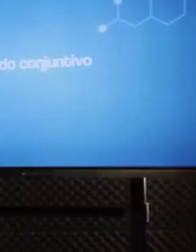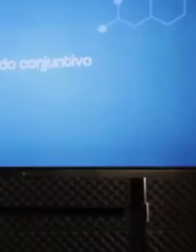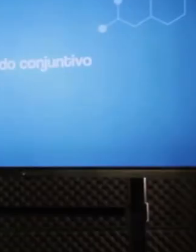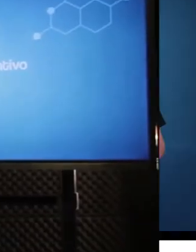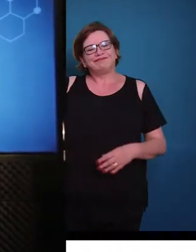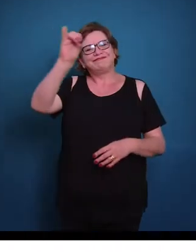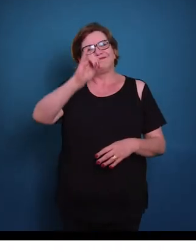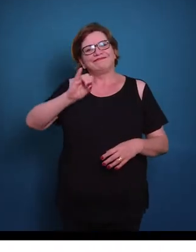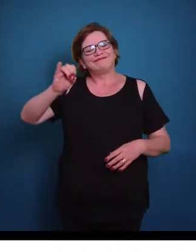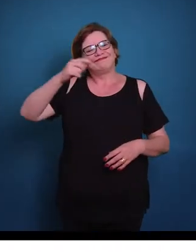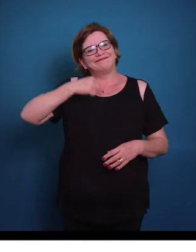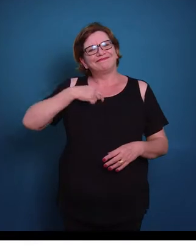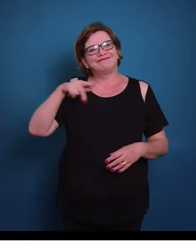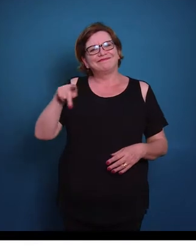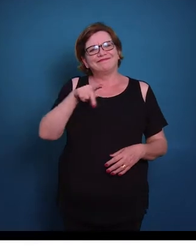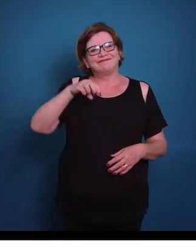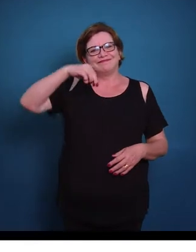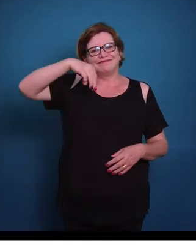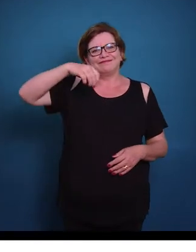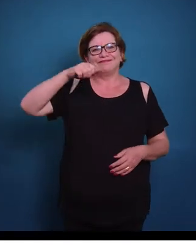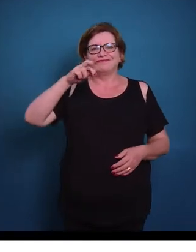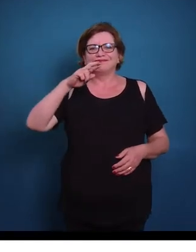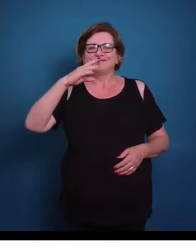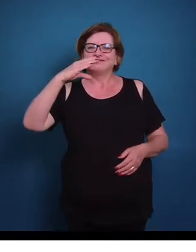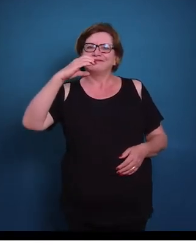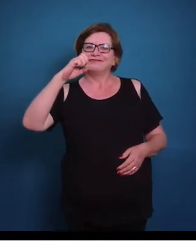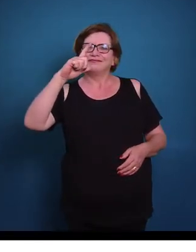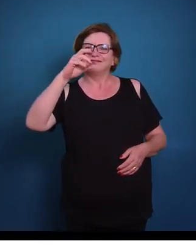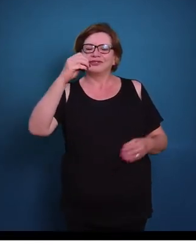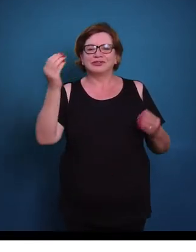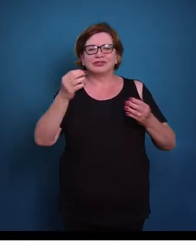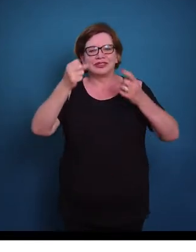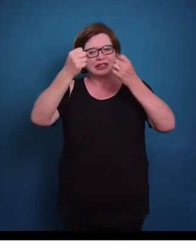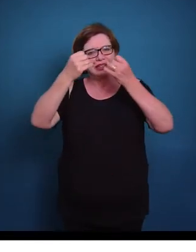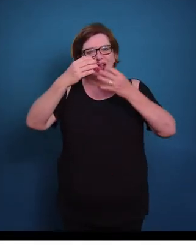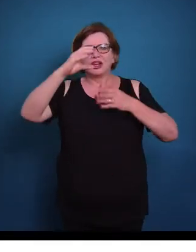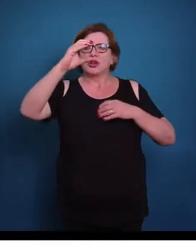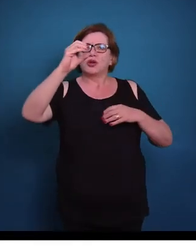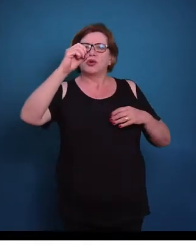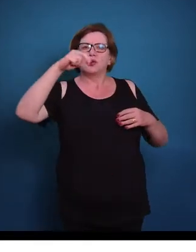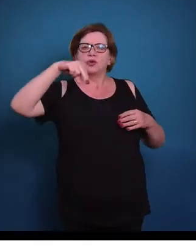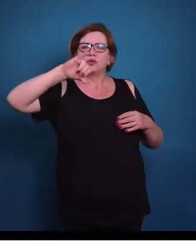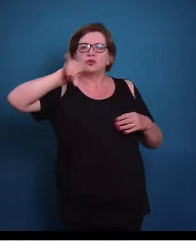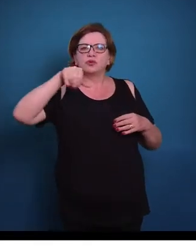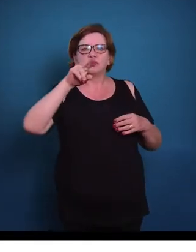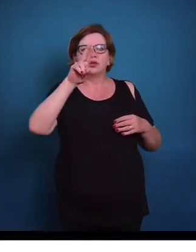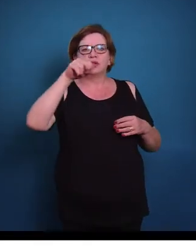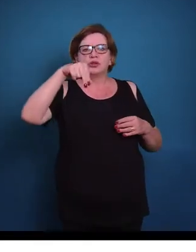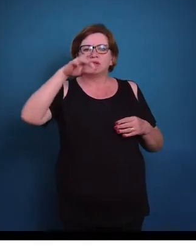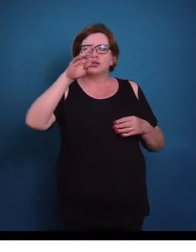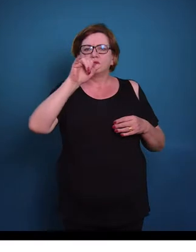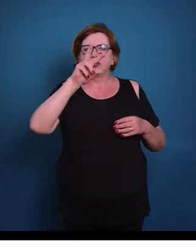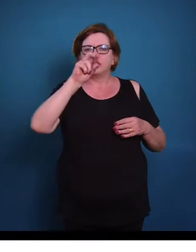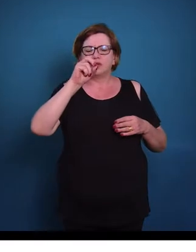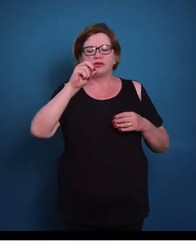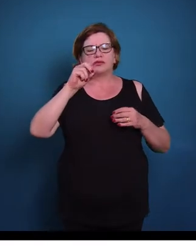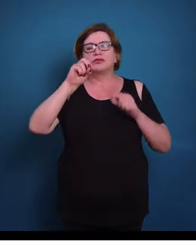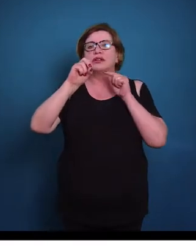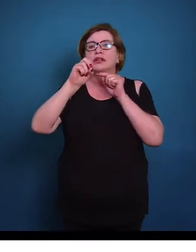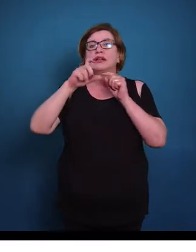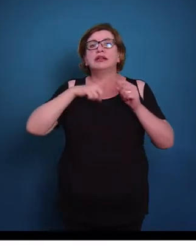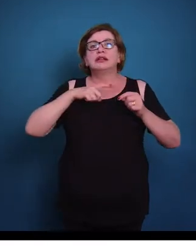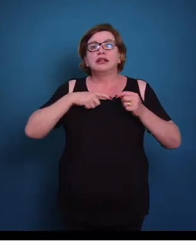Olá pessoal, eu o professor Marcelo e hoje nós vamos falar sobre tecido conjuntivo. Então o tecido conjuntivo, ele apresenta diversos tipos de células